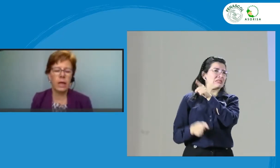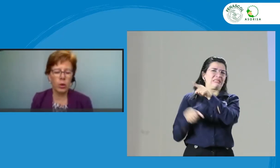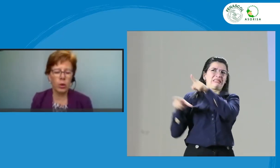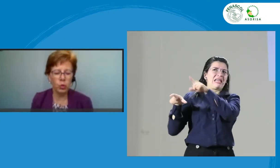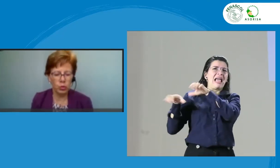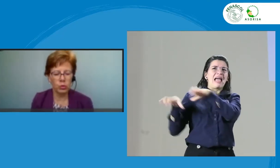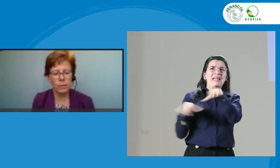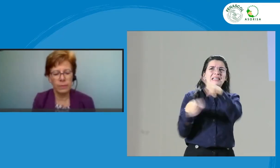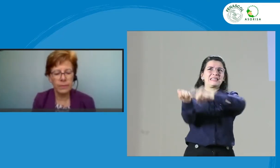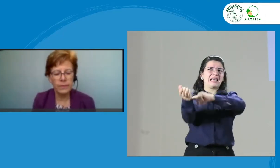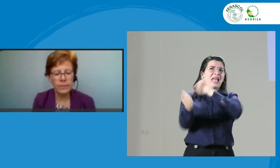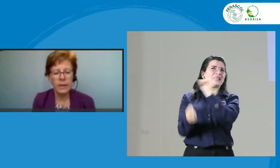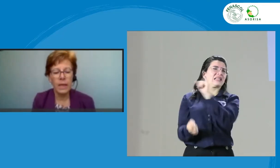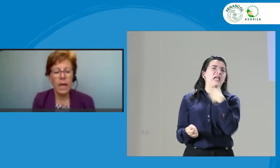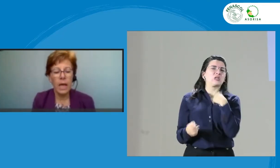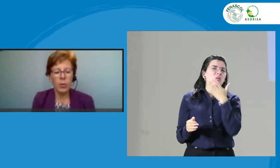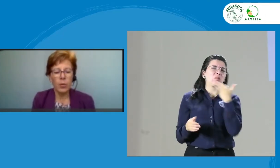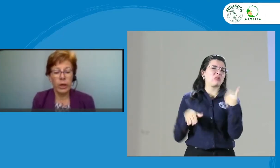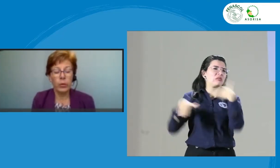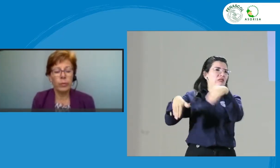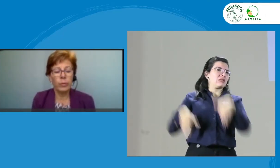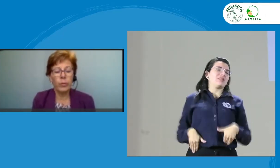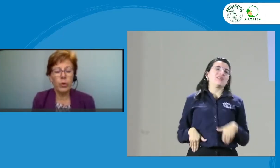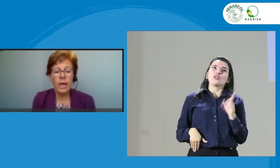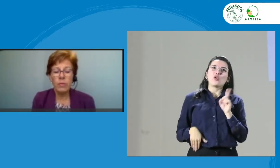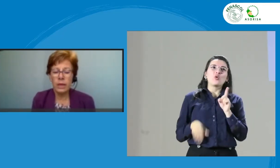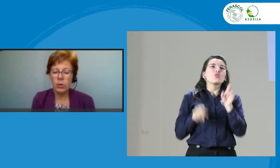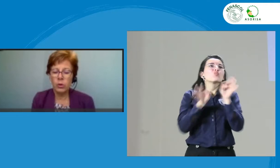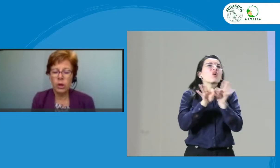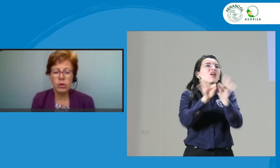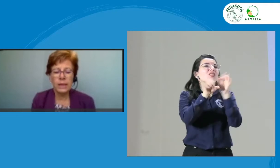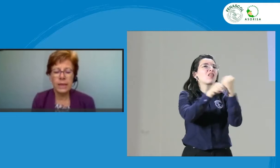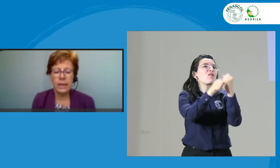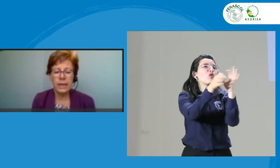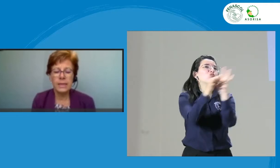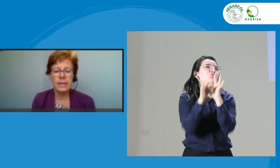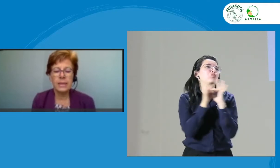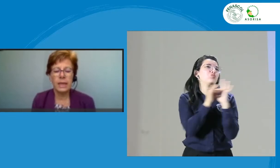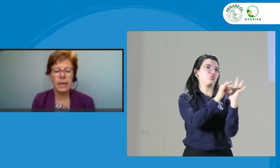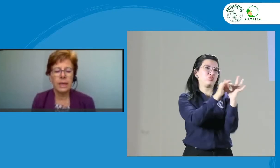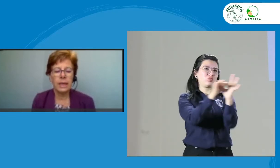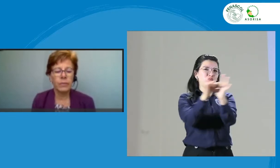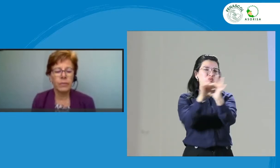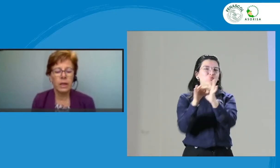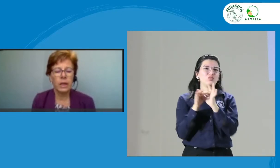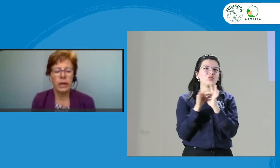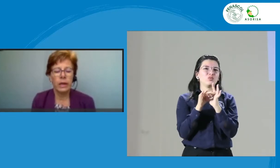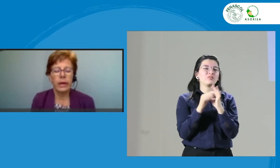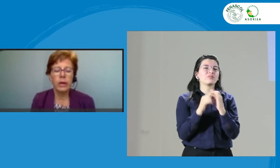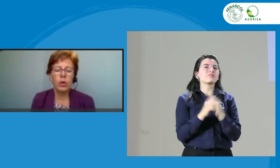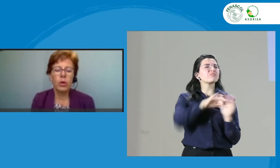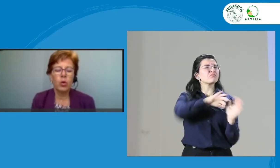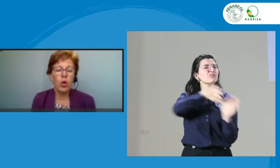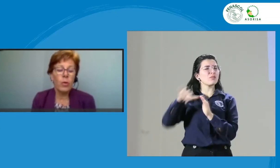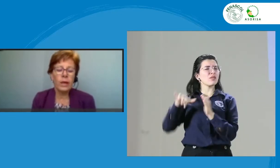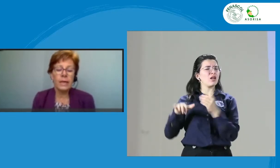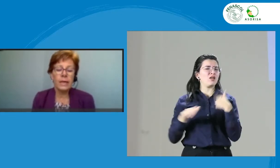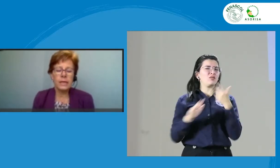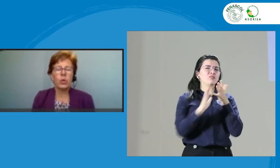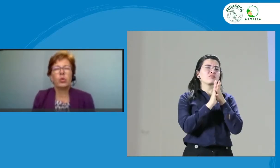juntos. Bueno, voy a hablar de otra cosa que es, ¿cómo, qué hacer cuando